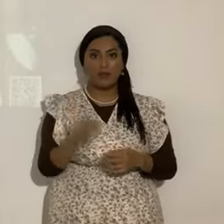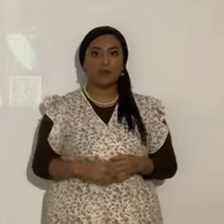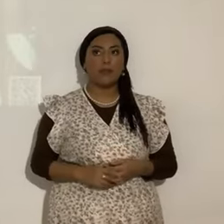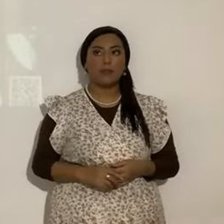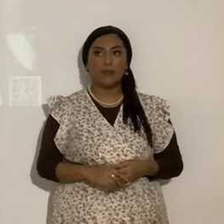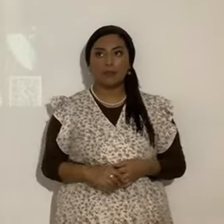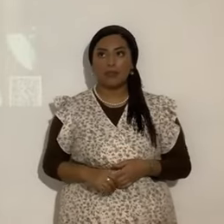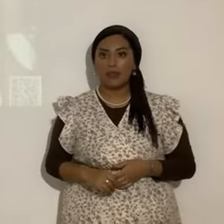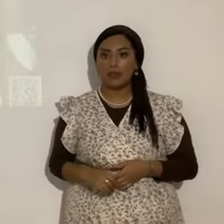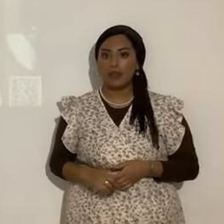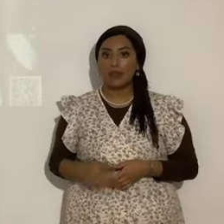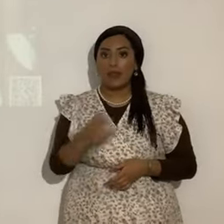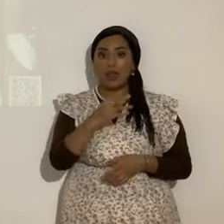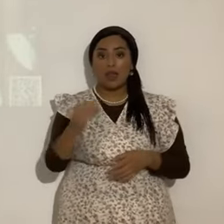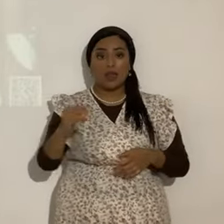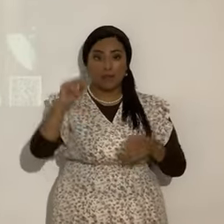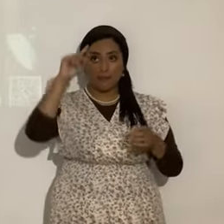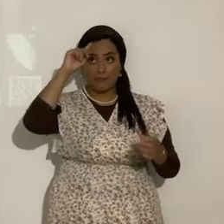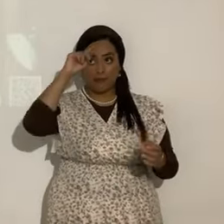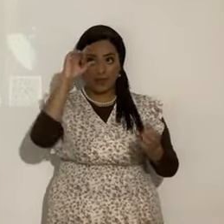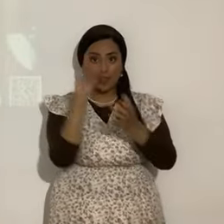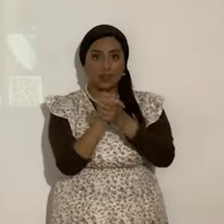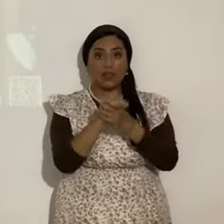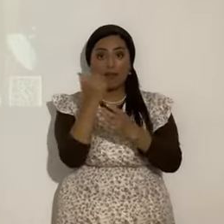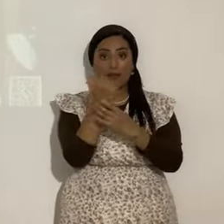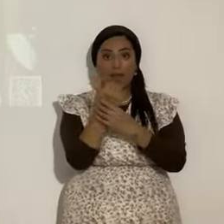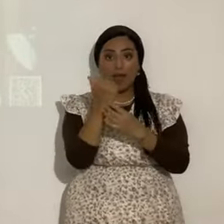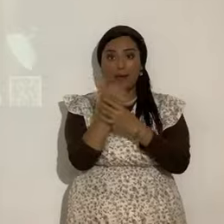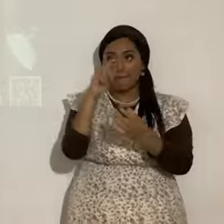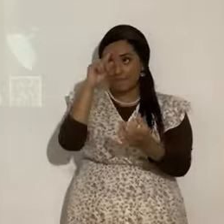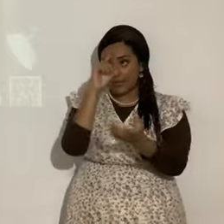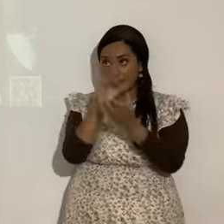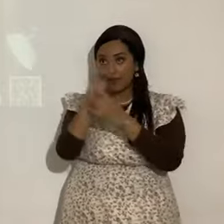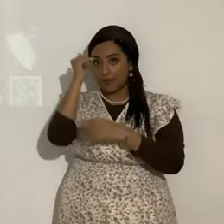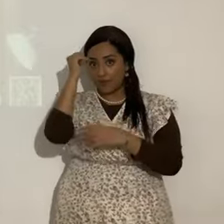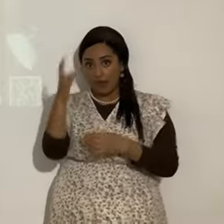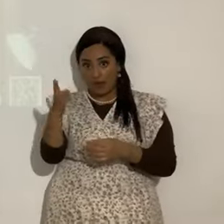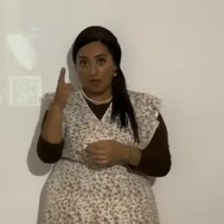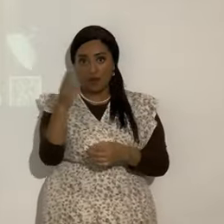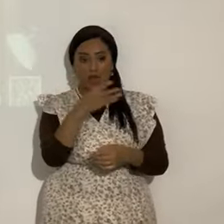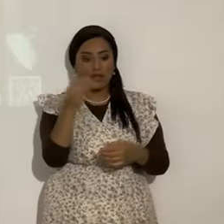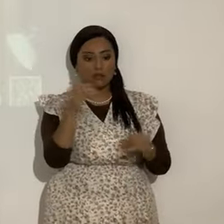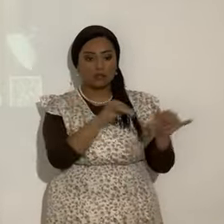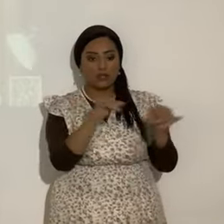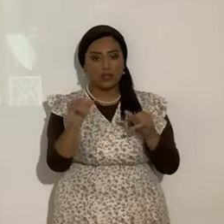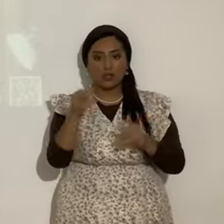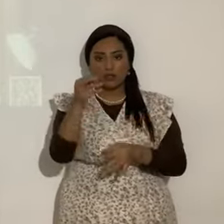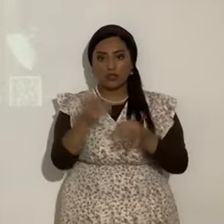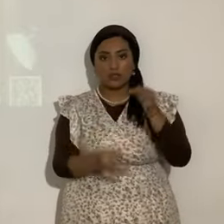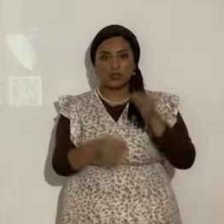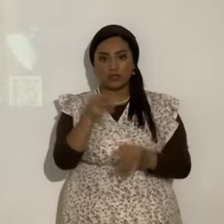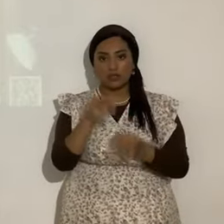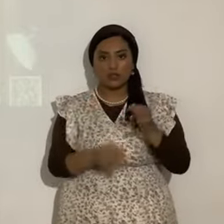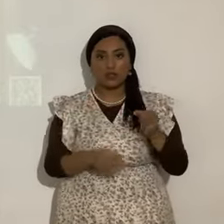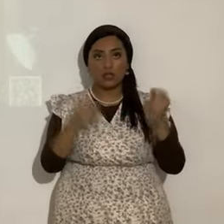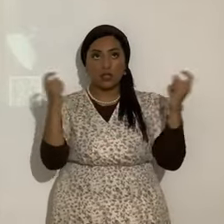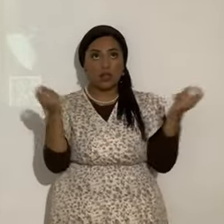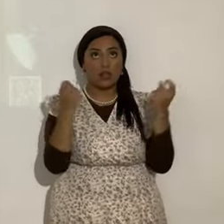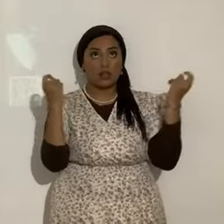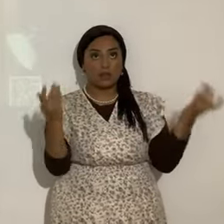y creyó a Yahweh, o sea, Abraham y le fue contado por justicia. Aleluya, o